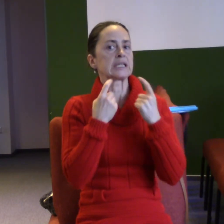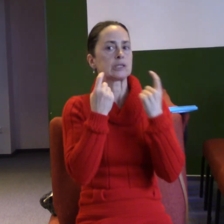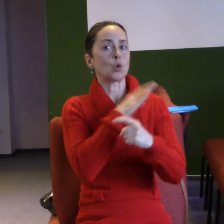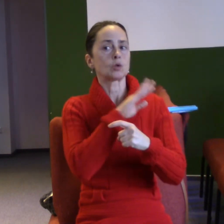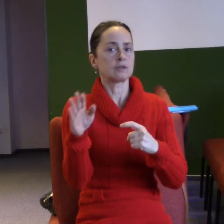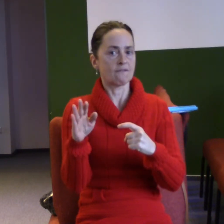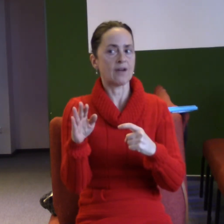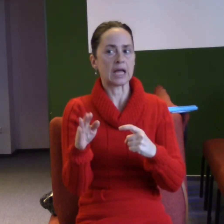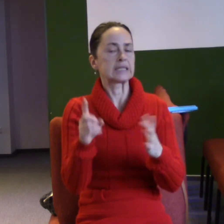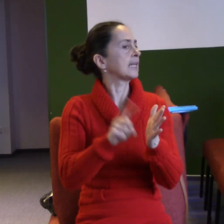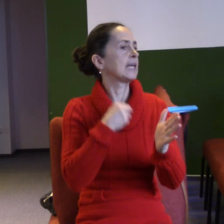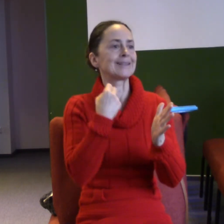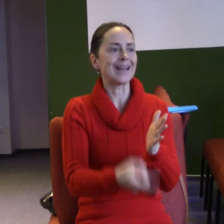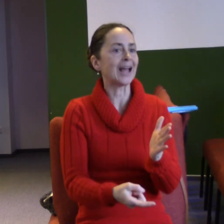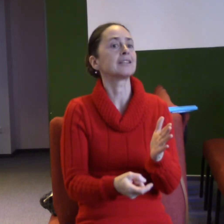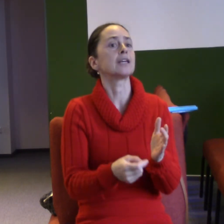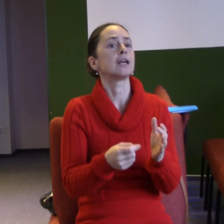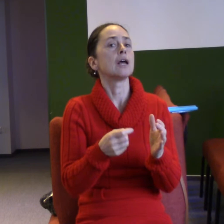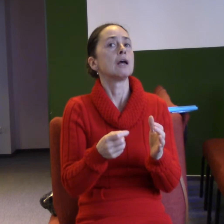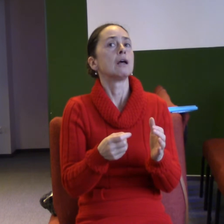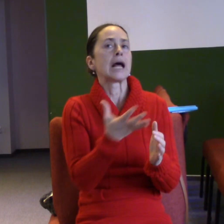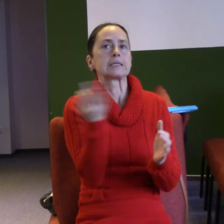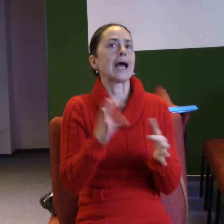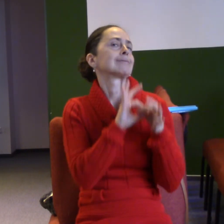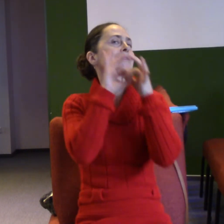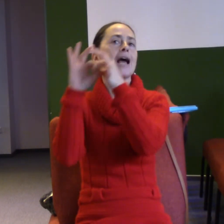že se celý den hyhnáme a je nám všechno jedno.